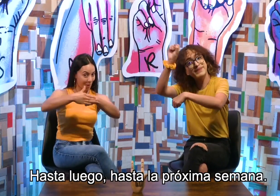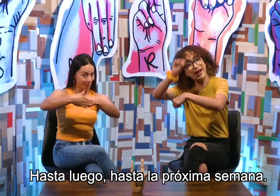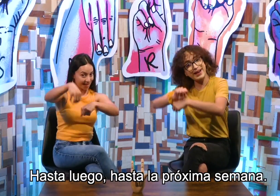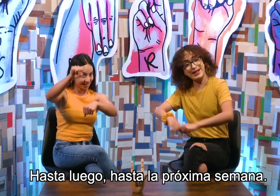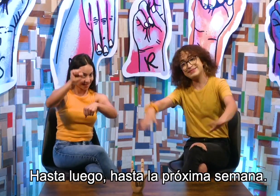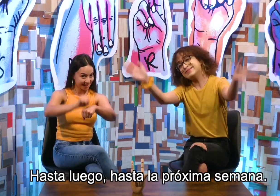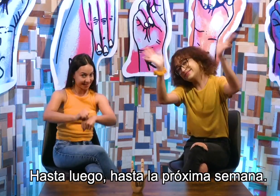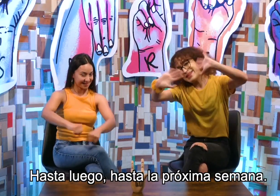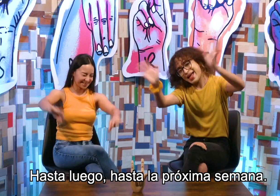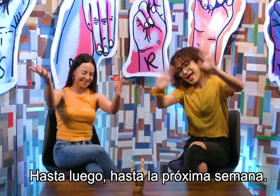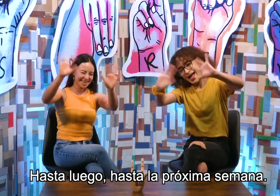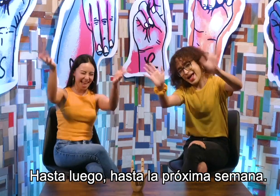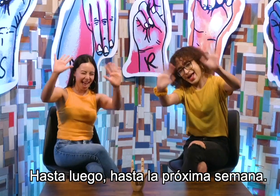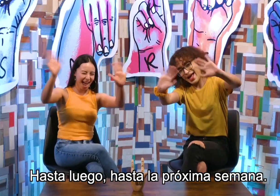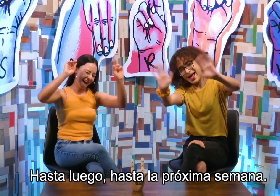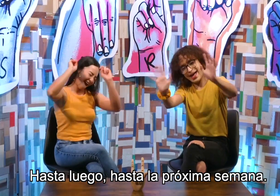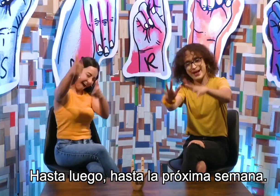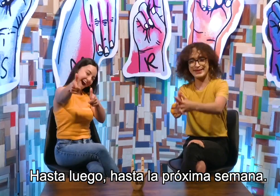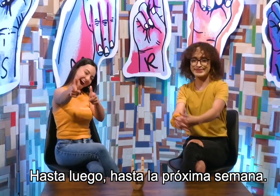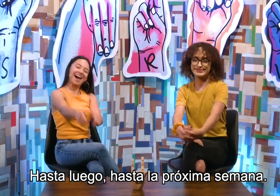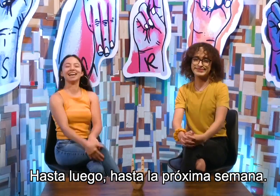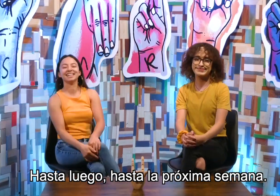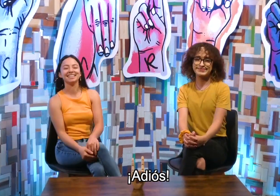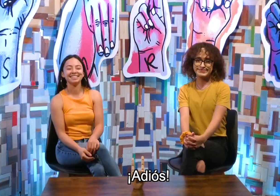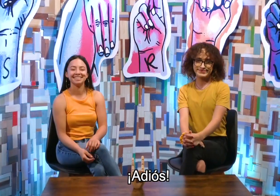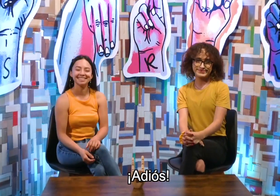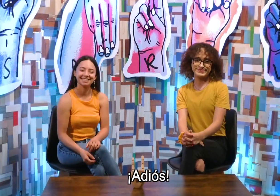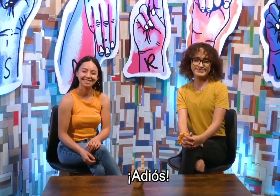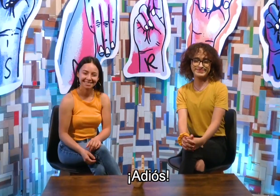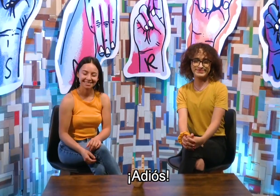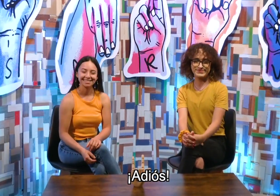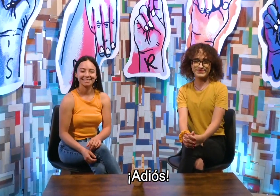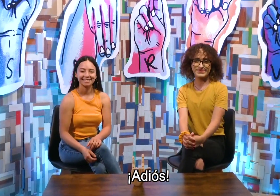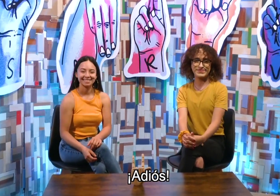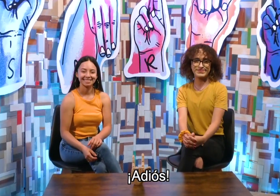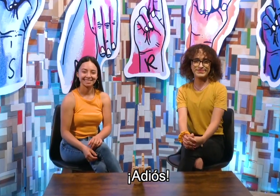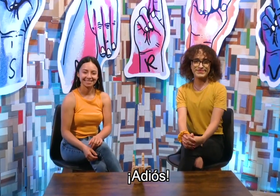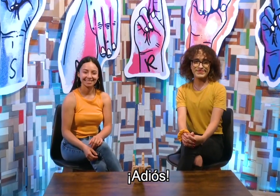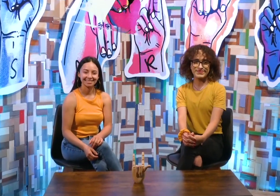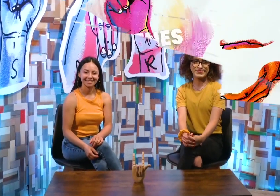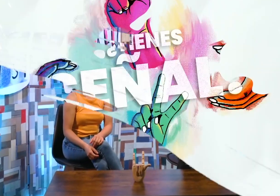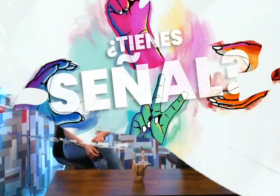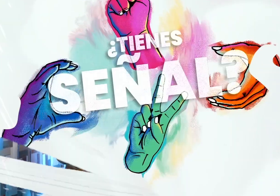hasta luego hasta la próxima semana adiós